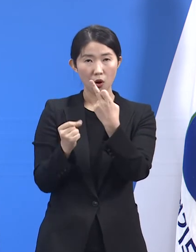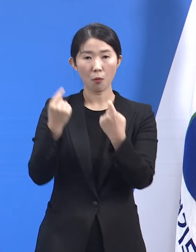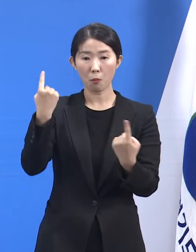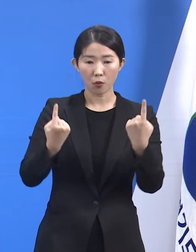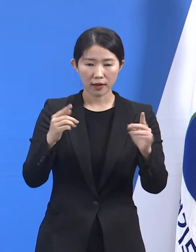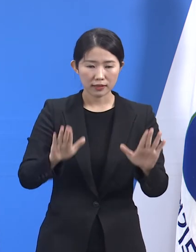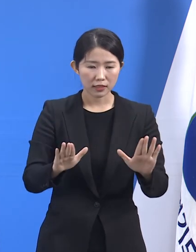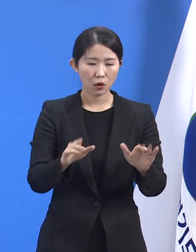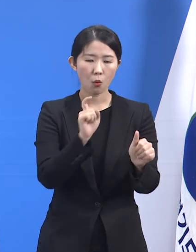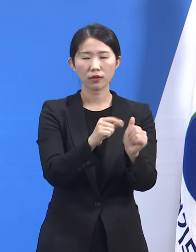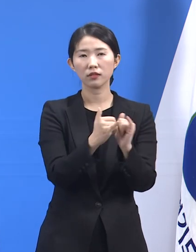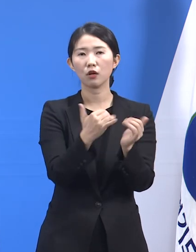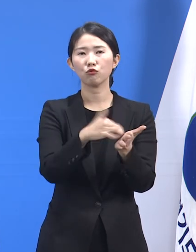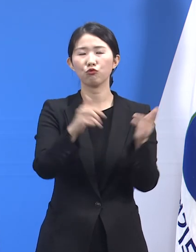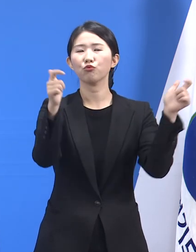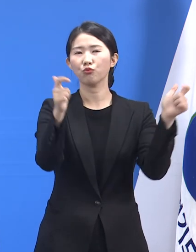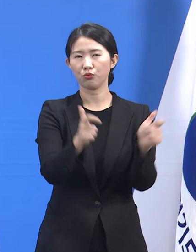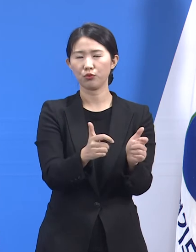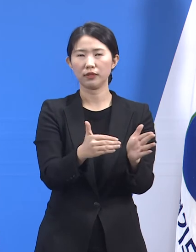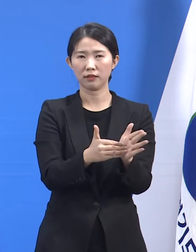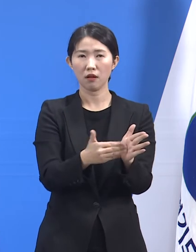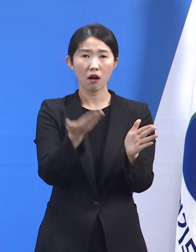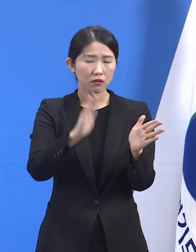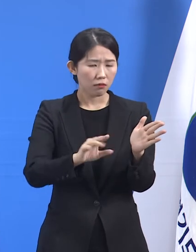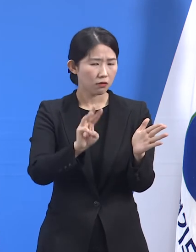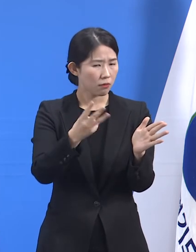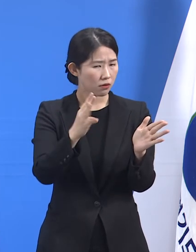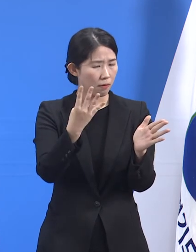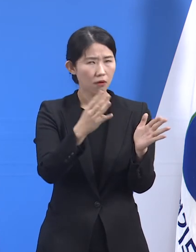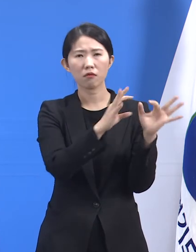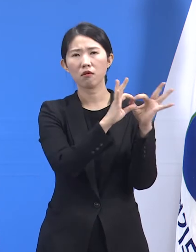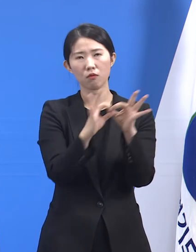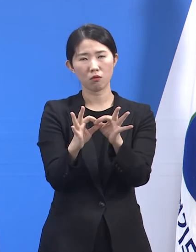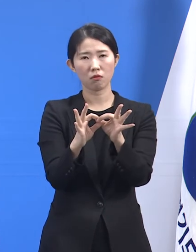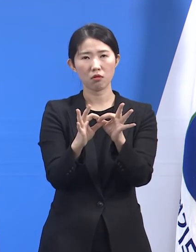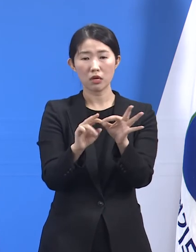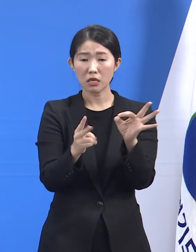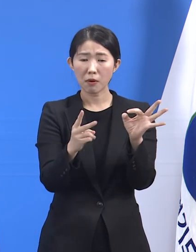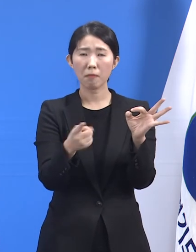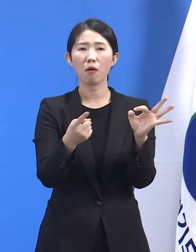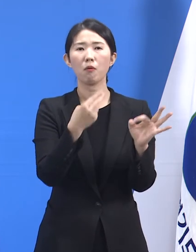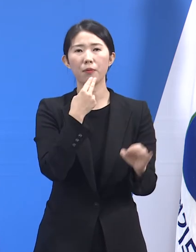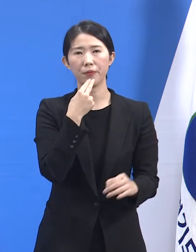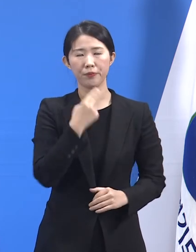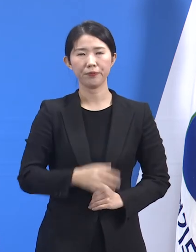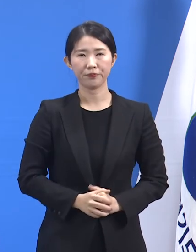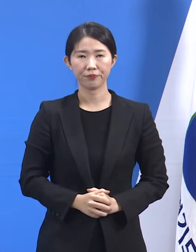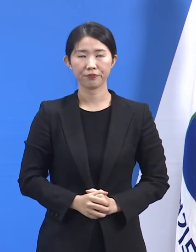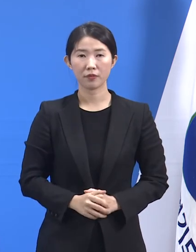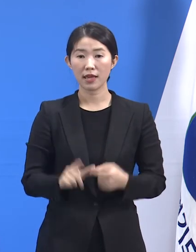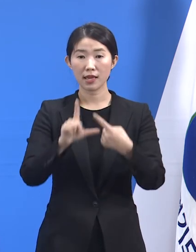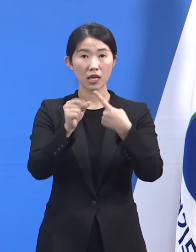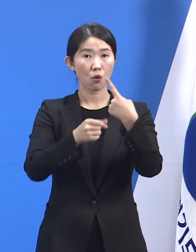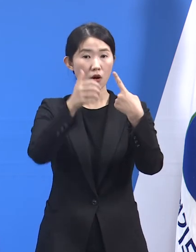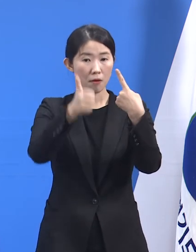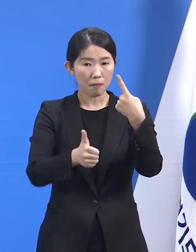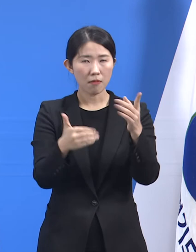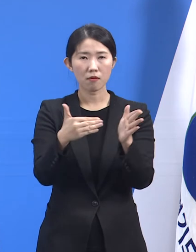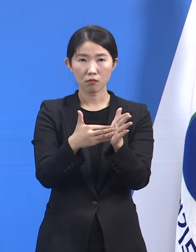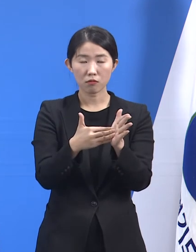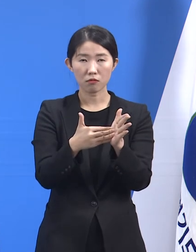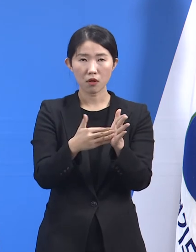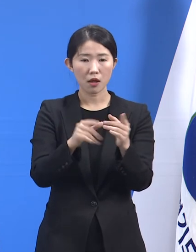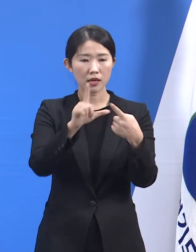감소는 이어지지 않는 어떤 정체의 국면 같기도 합니다. 1월 하순부터 사람들의 이동량이